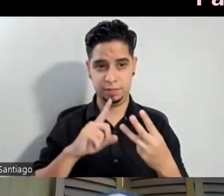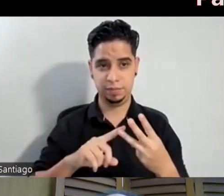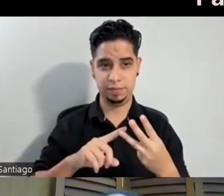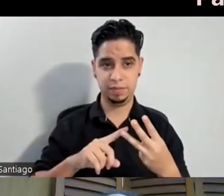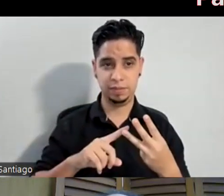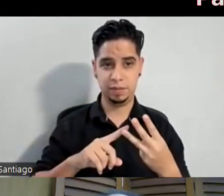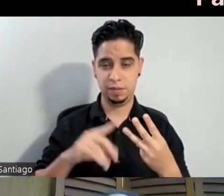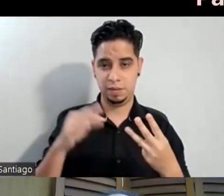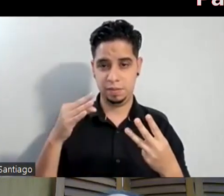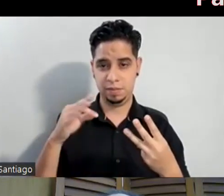1988.